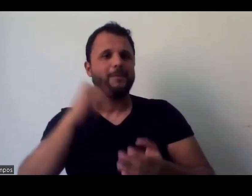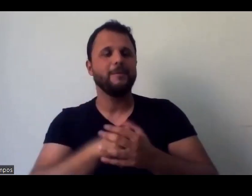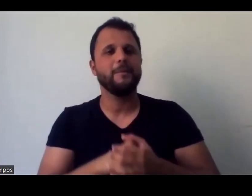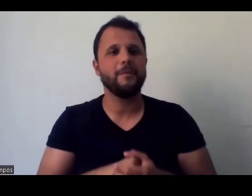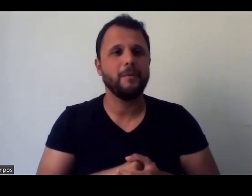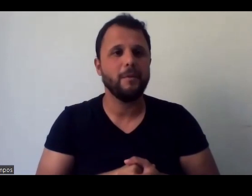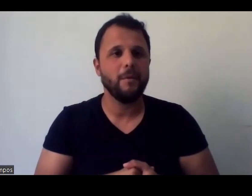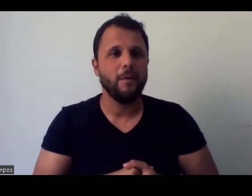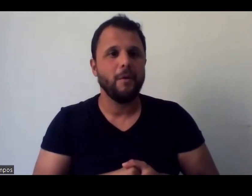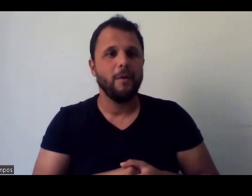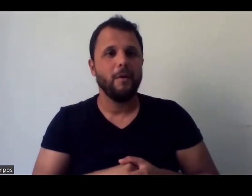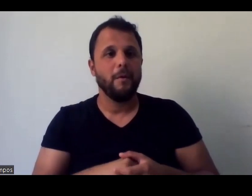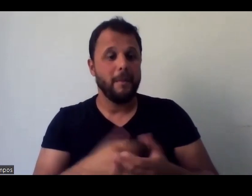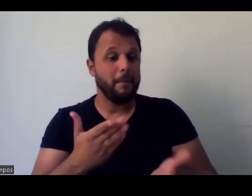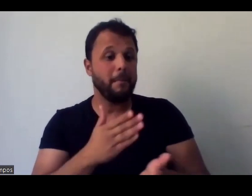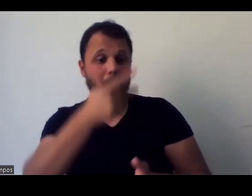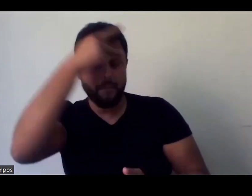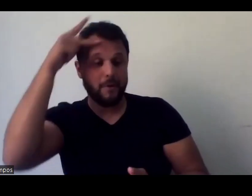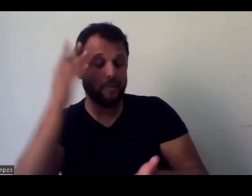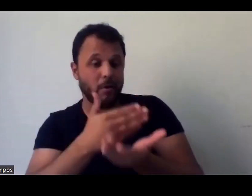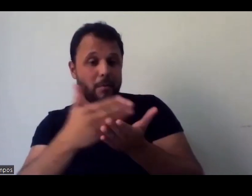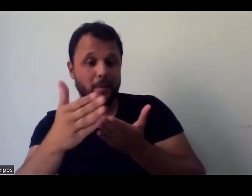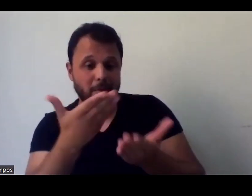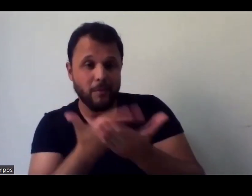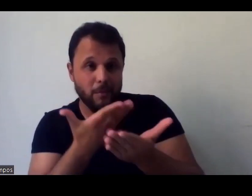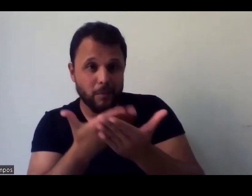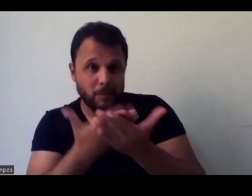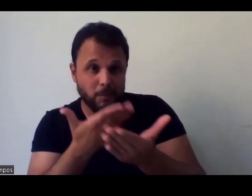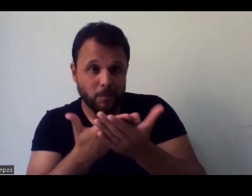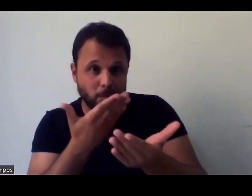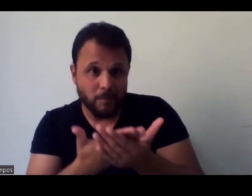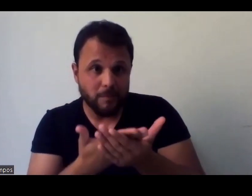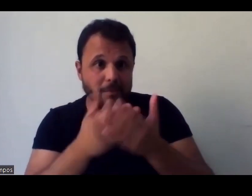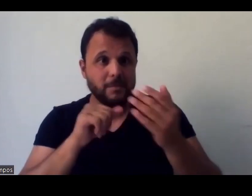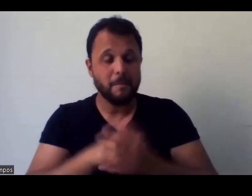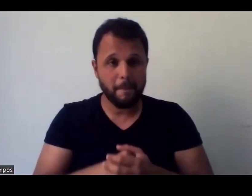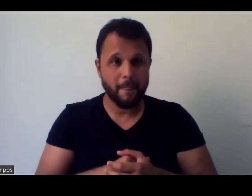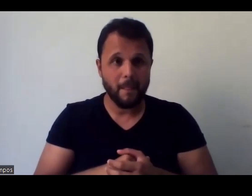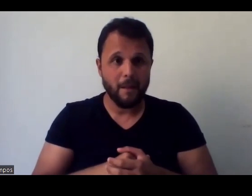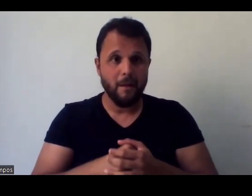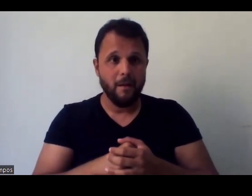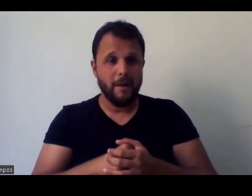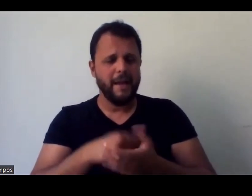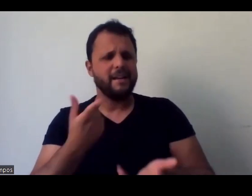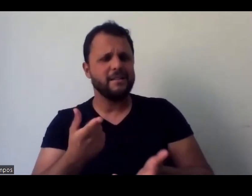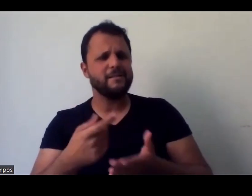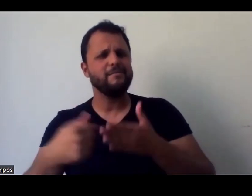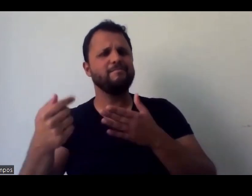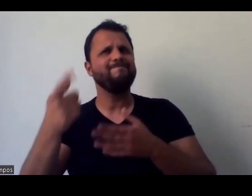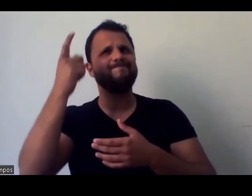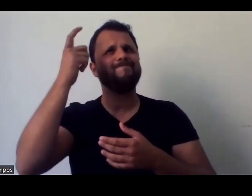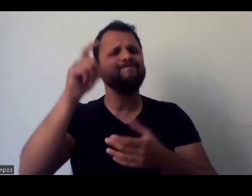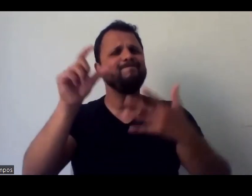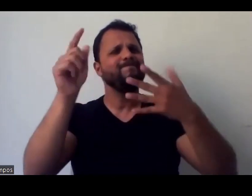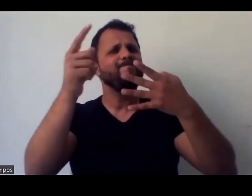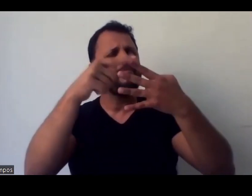para quem está começando a estudar sobre, podemos afirmar, então, que trazer todas essas questões para mudar a visão dos novos